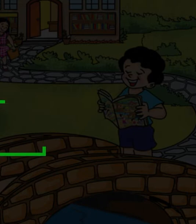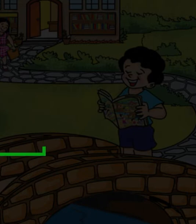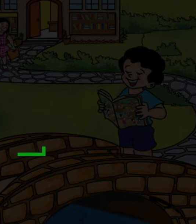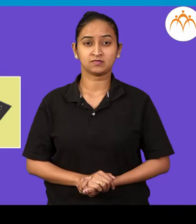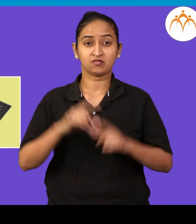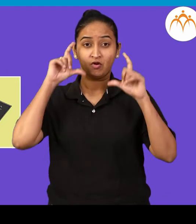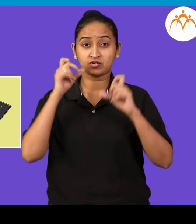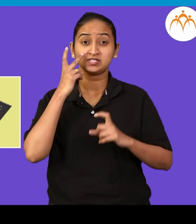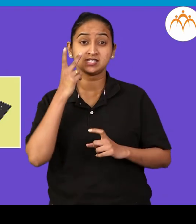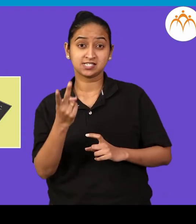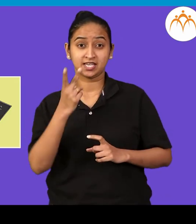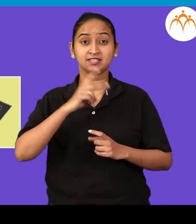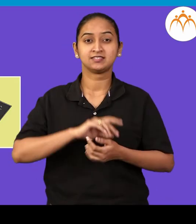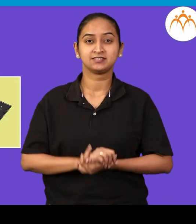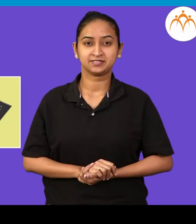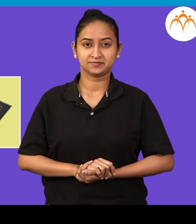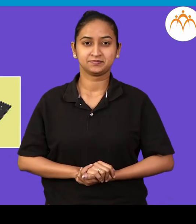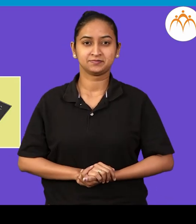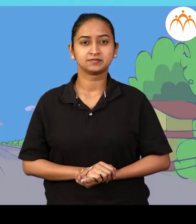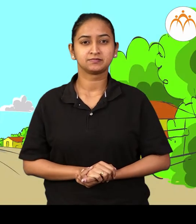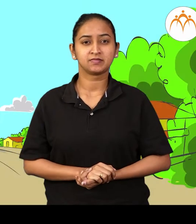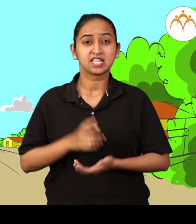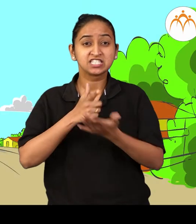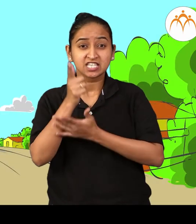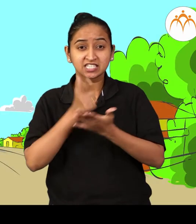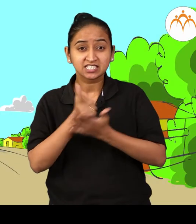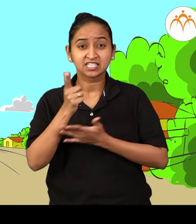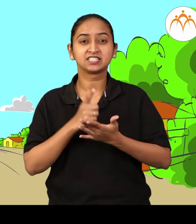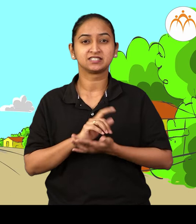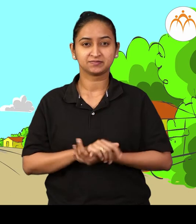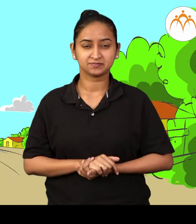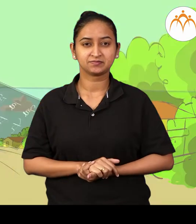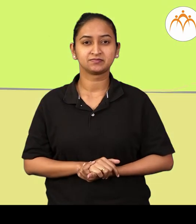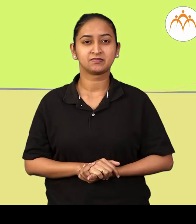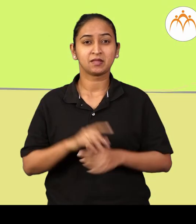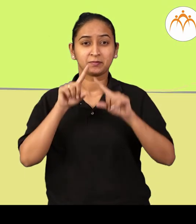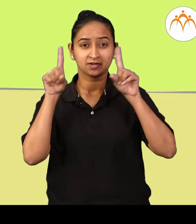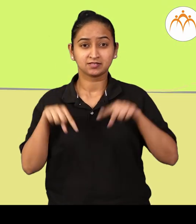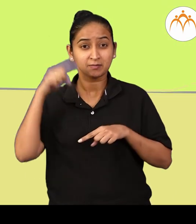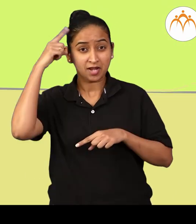चित्रे पहा, खेडे पाडे, पाटी दप्तर,